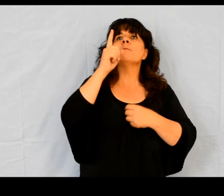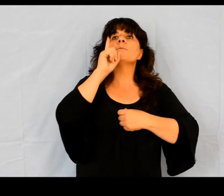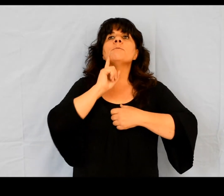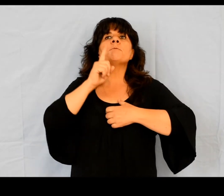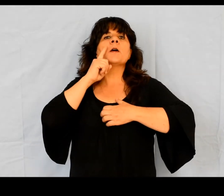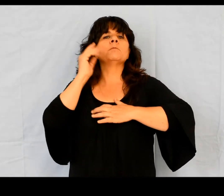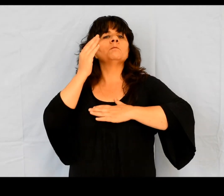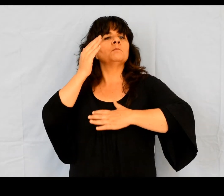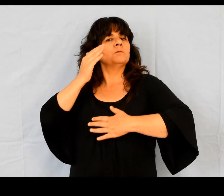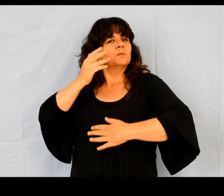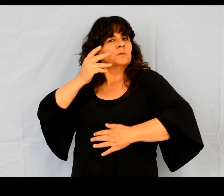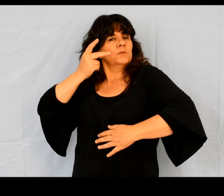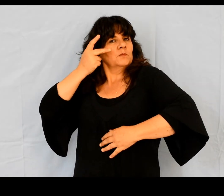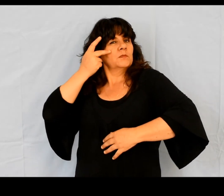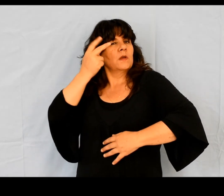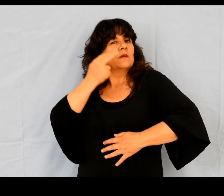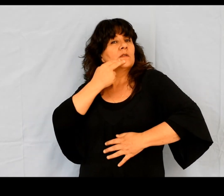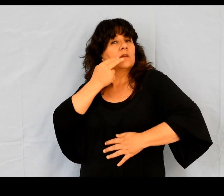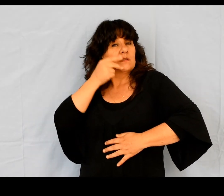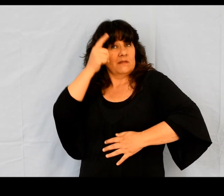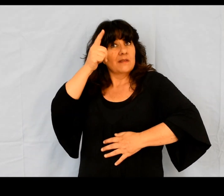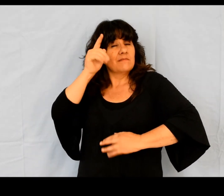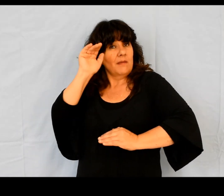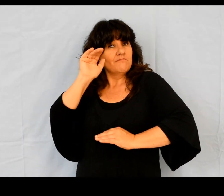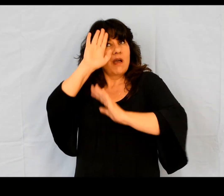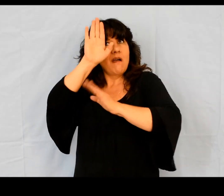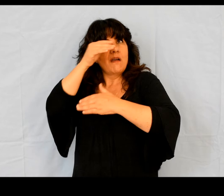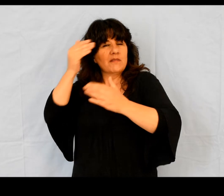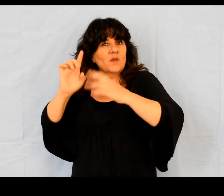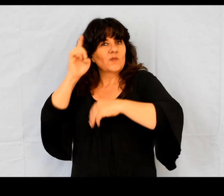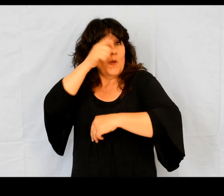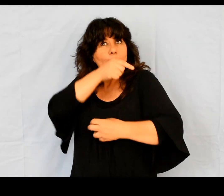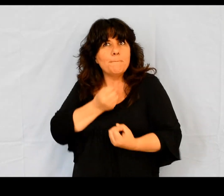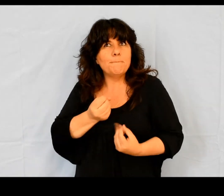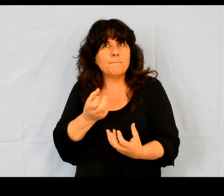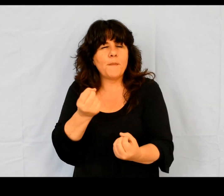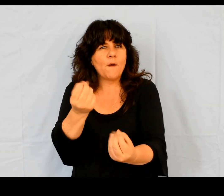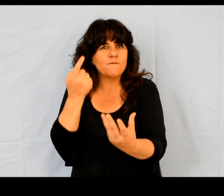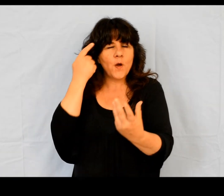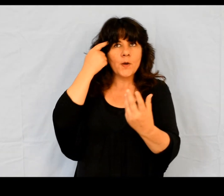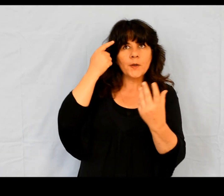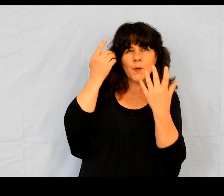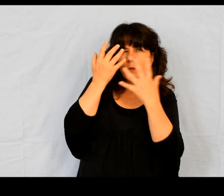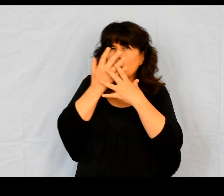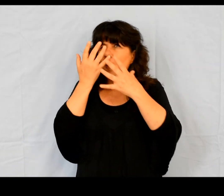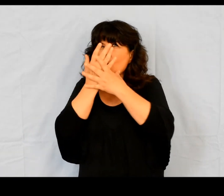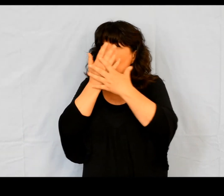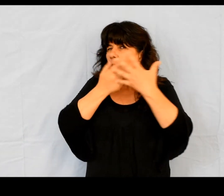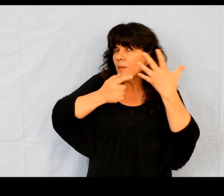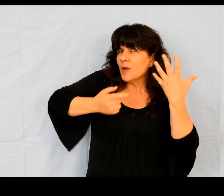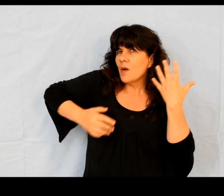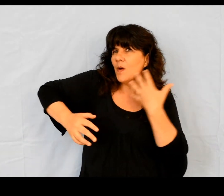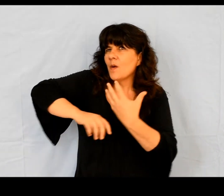Et parmi les notables de la cité, Ils se mirent à poursuivre Paul et Barnabé